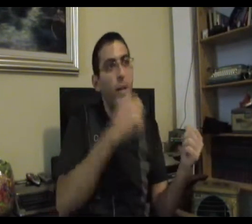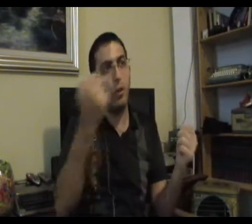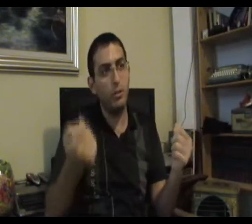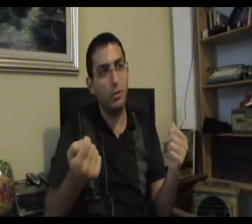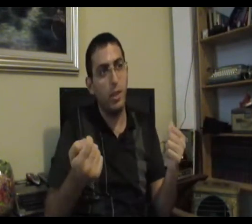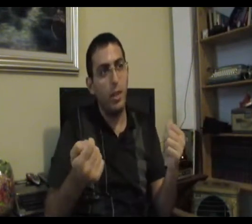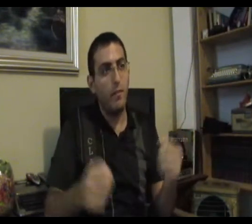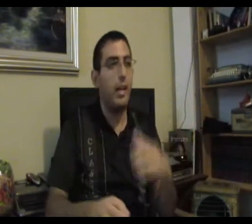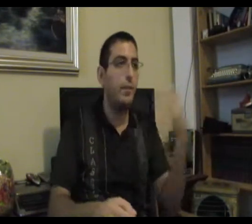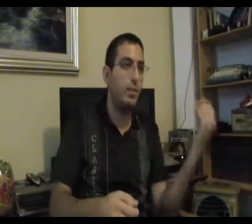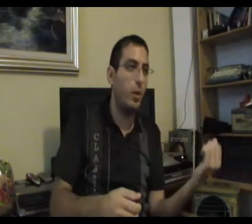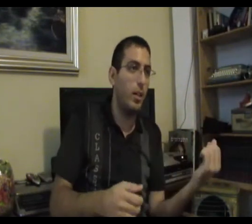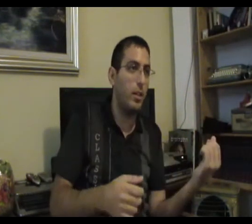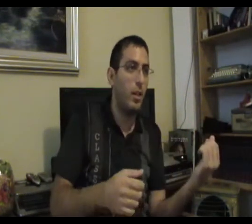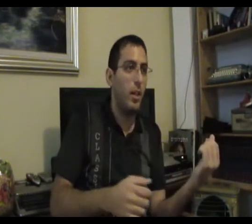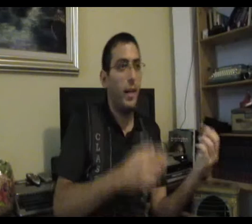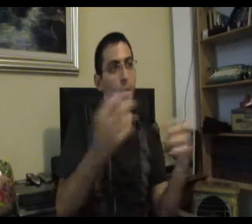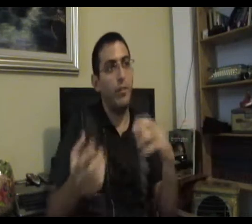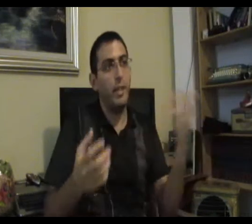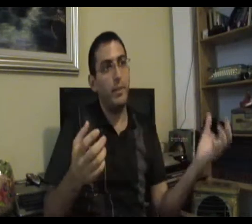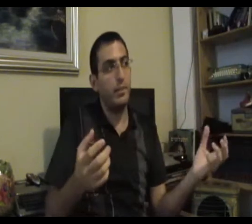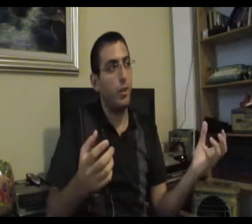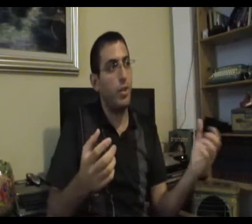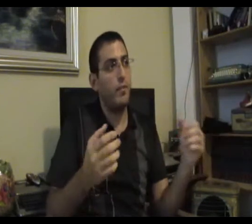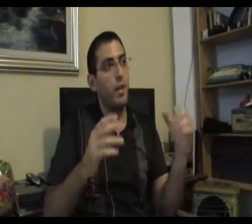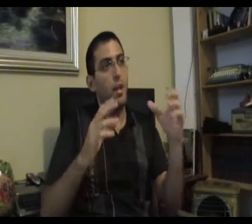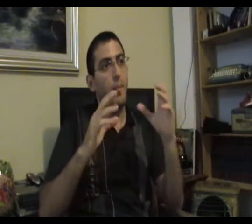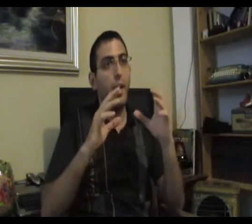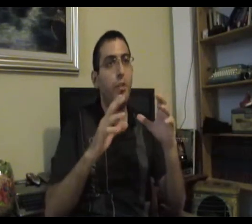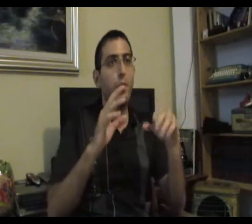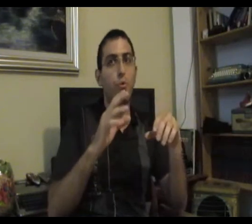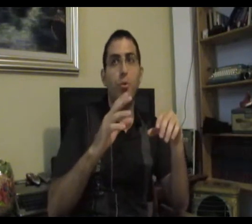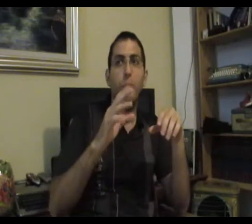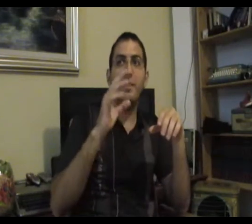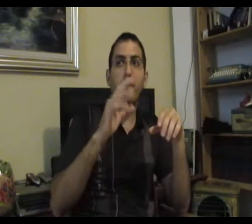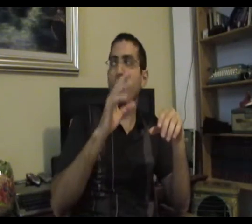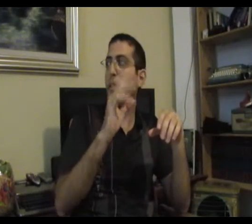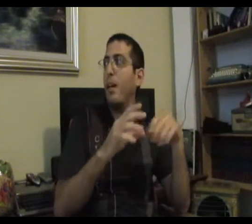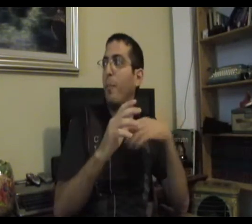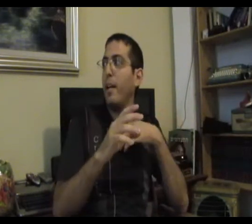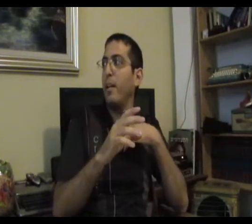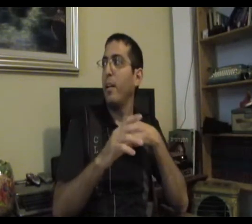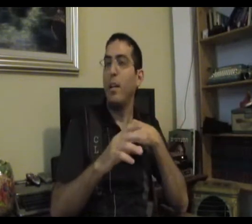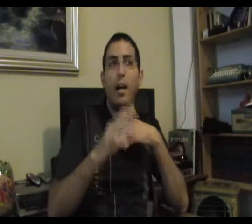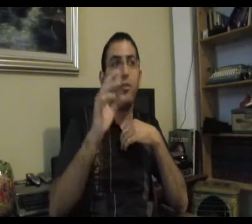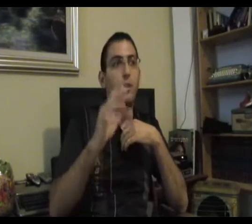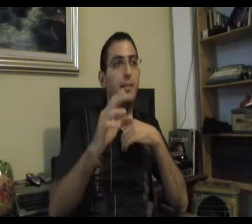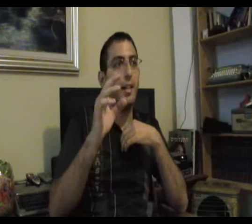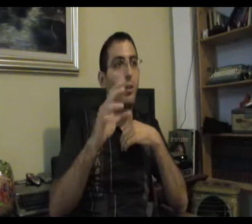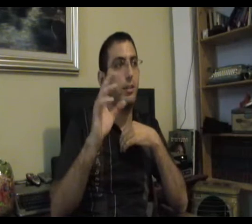לכעוס וגם לסלוח גם לאוב וגם לסנוע עכשיו נראה שמישהו מציב כשיטה אומר השיטה זה ליחוד את